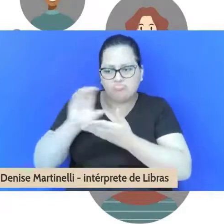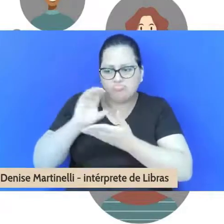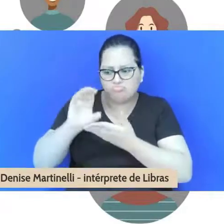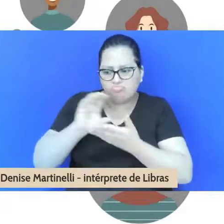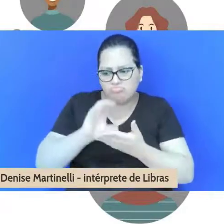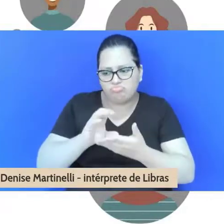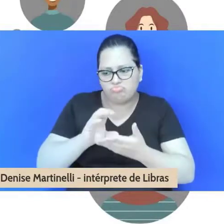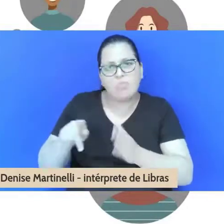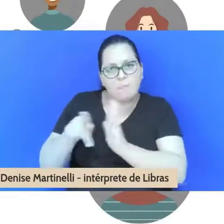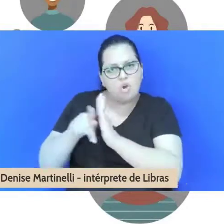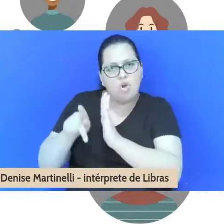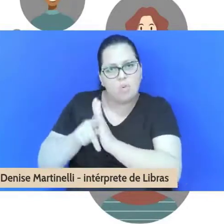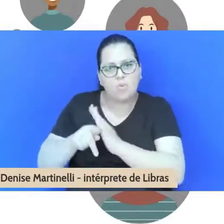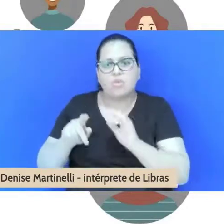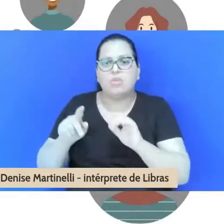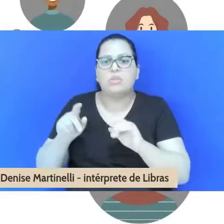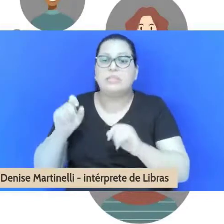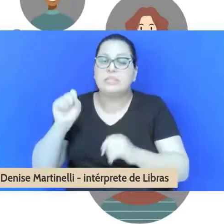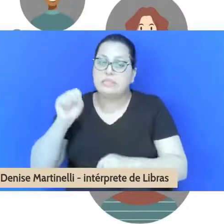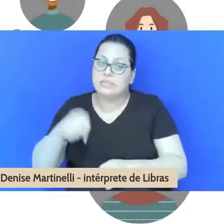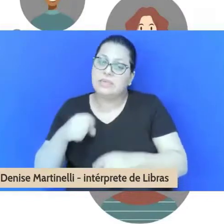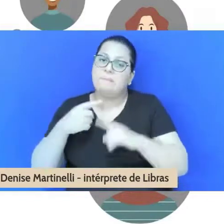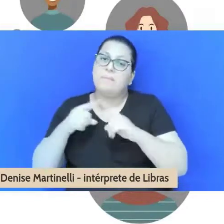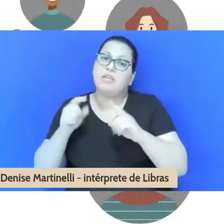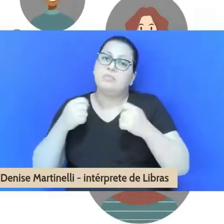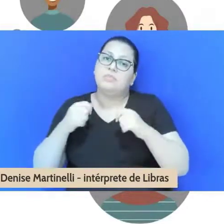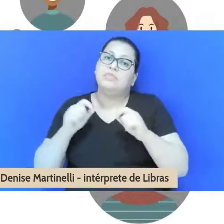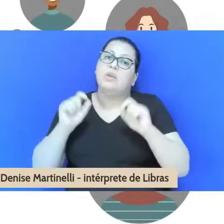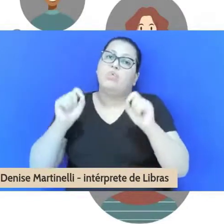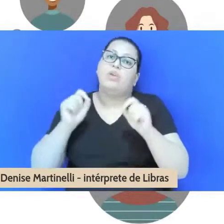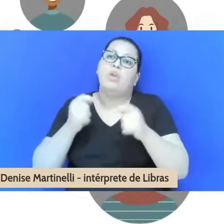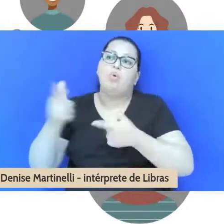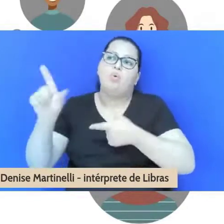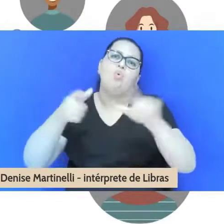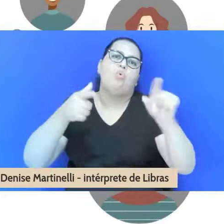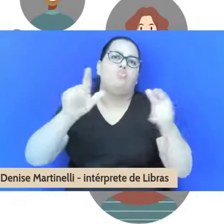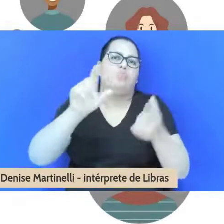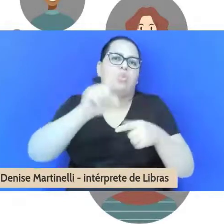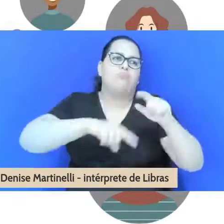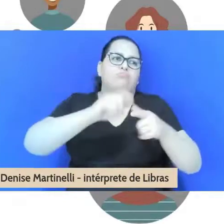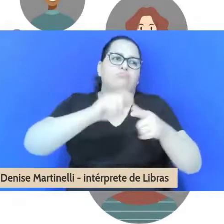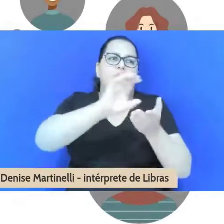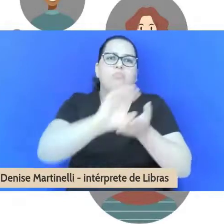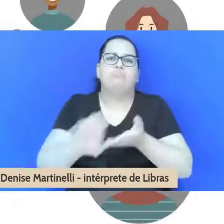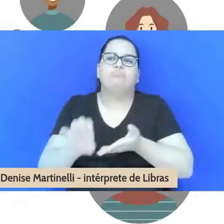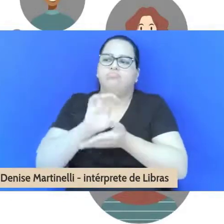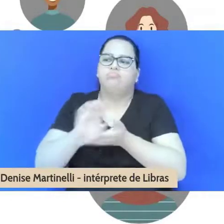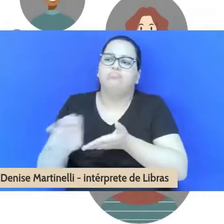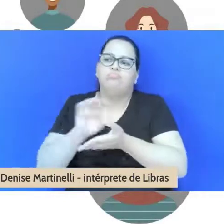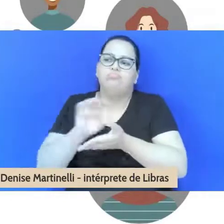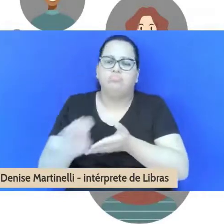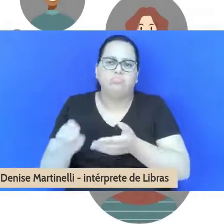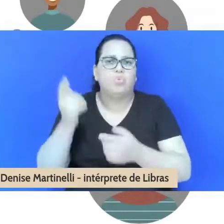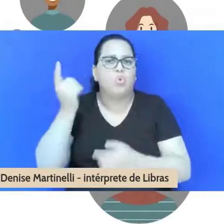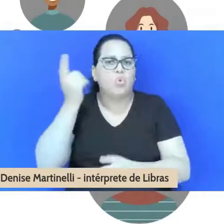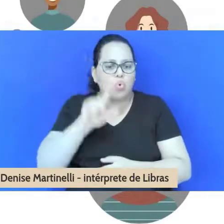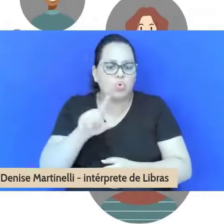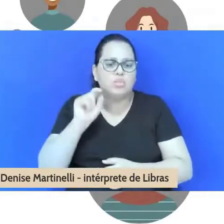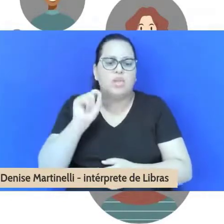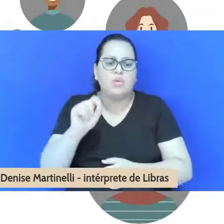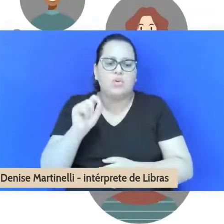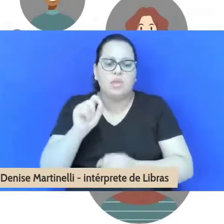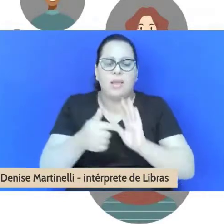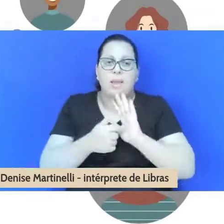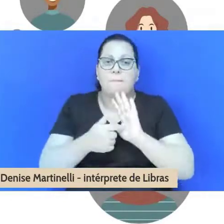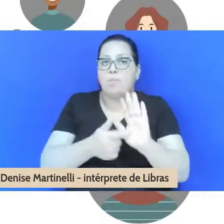cronograma, de bolsistas, de dados, para ser uma vitrine da instituição, inclusive a nível